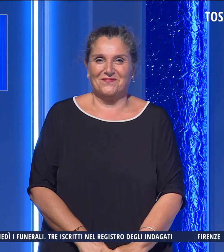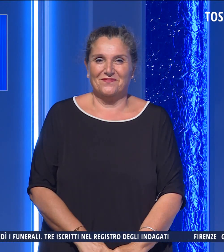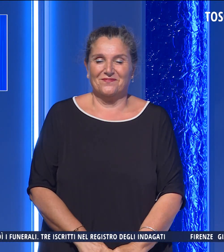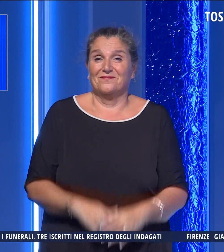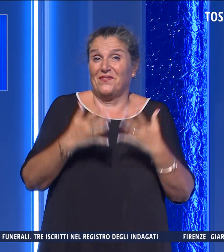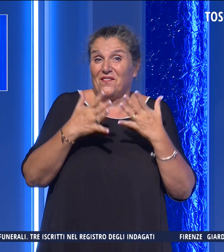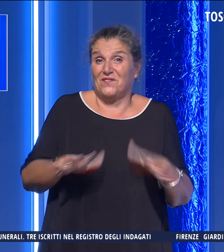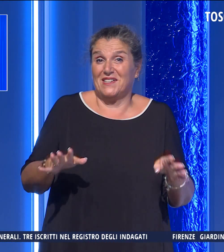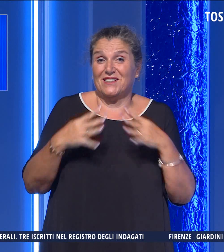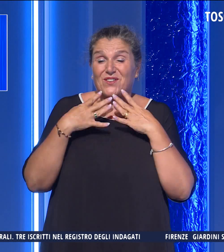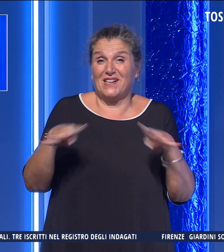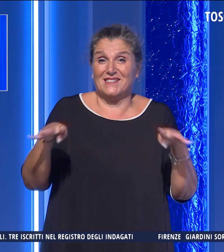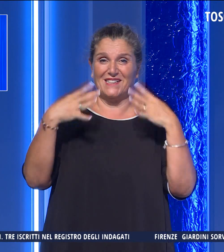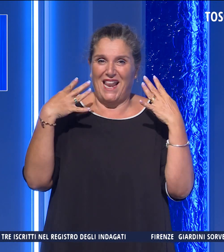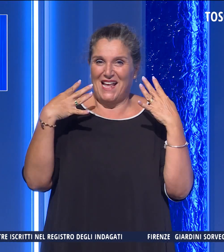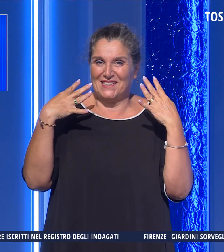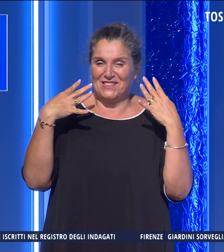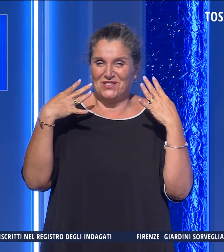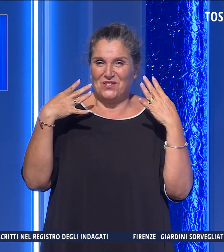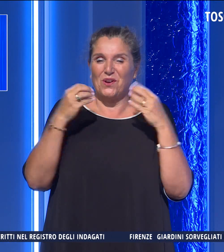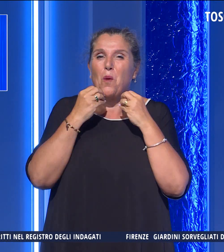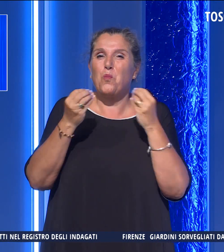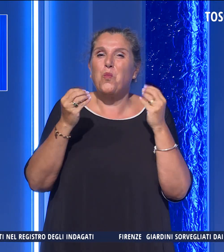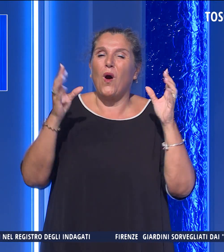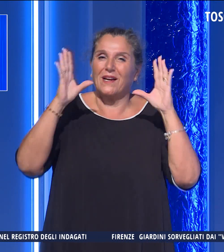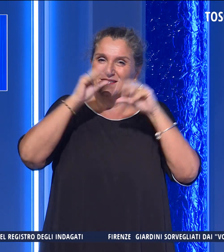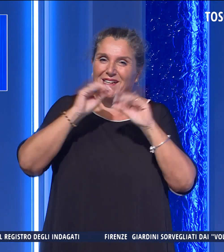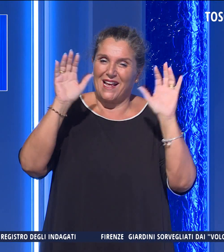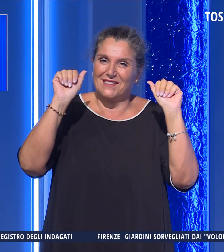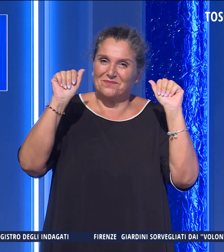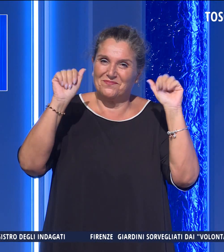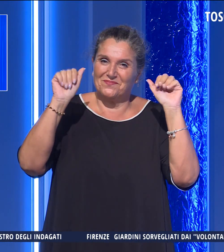Ed è tutto vi ringrazio per l'attenzione e vi auguro una buona serata.